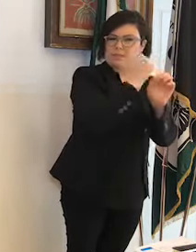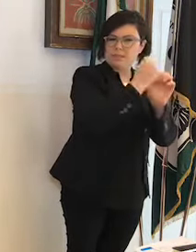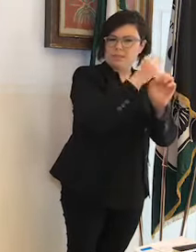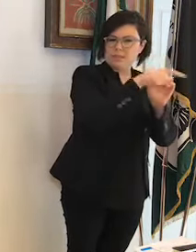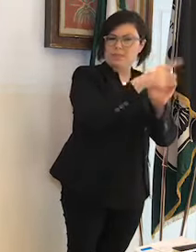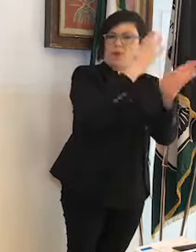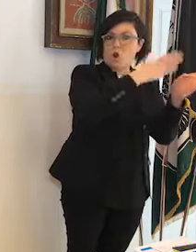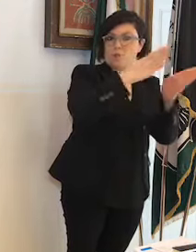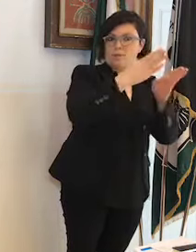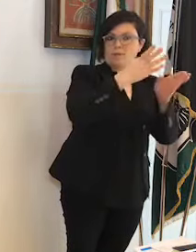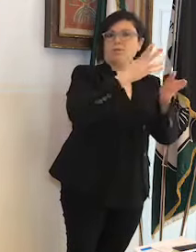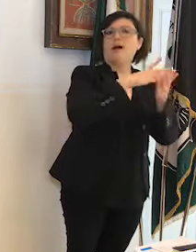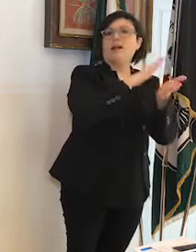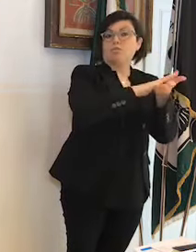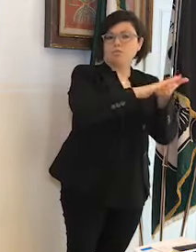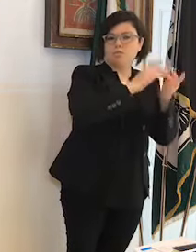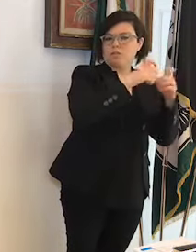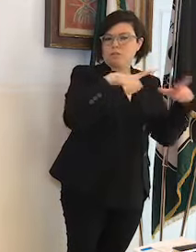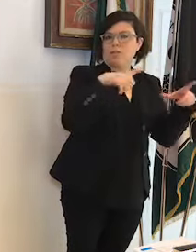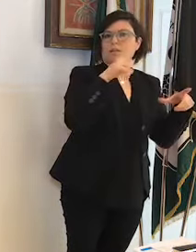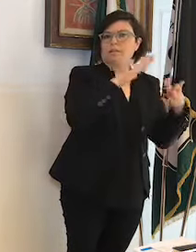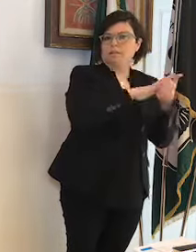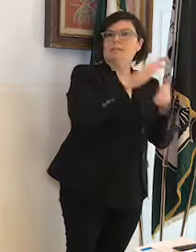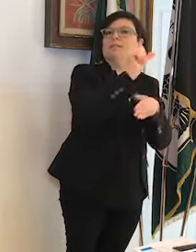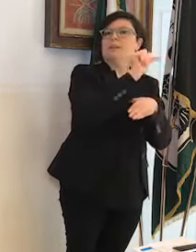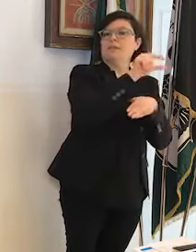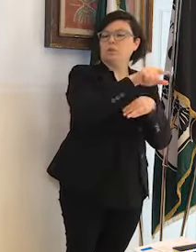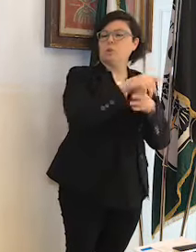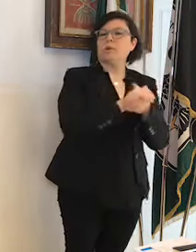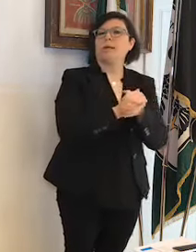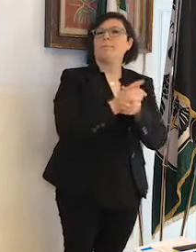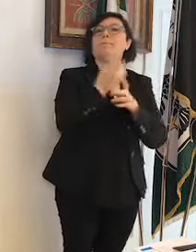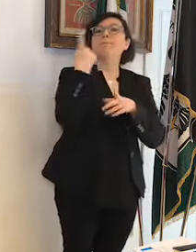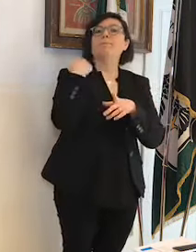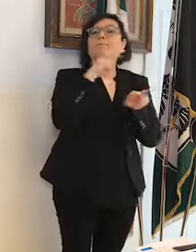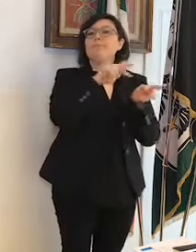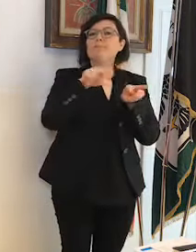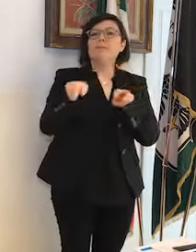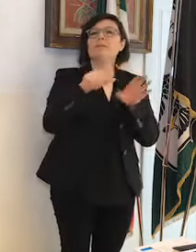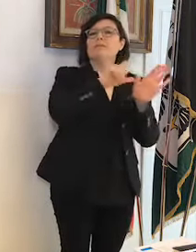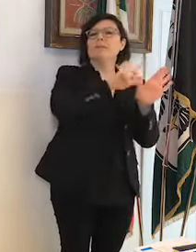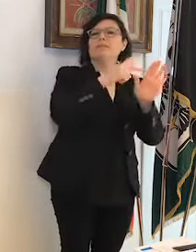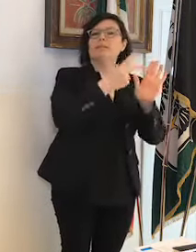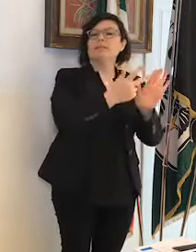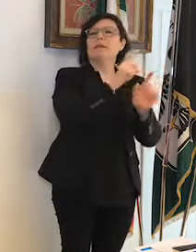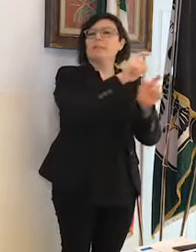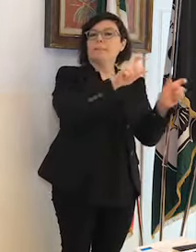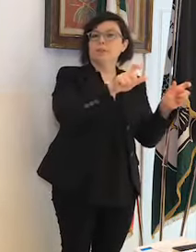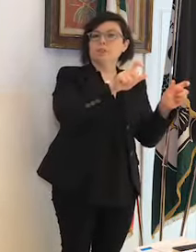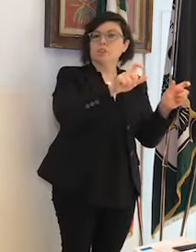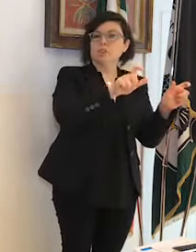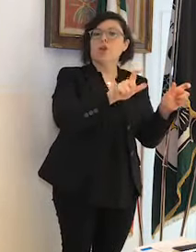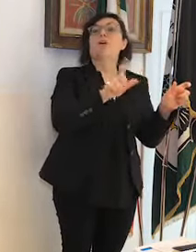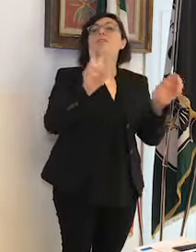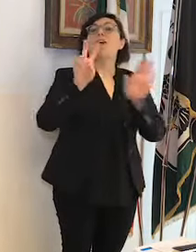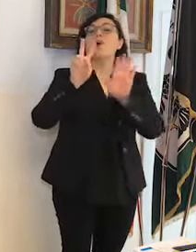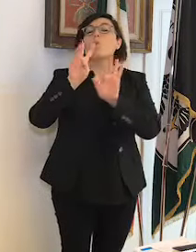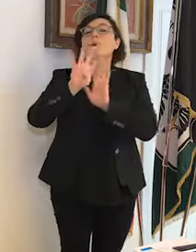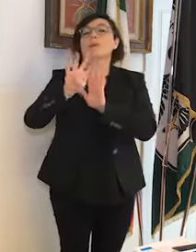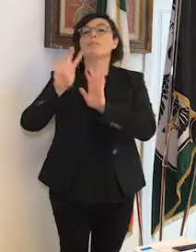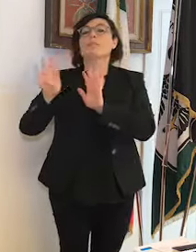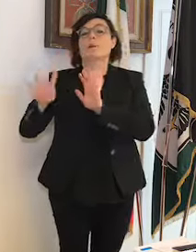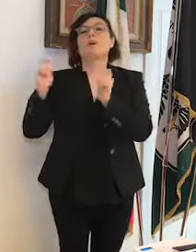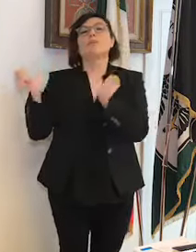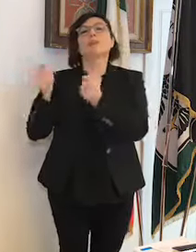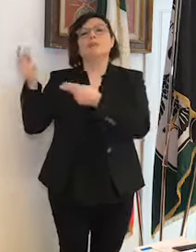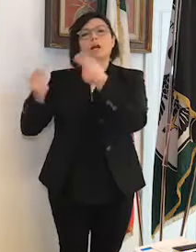controlli della Polizia Municipale. Nella giornata di ieri sono state controllate 73 persone e 44 attività commerciali